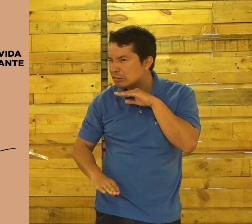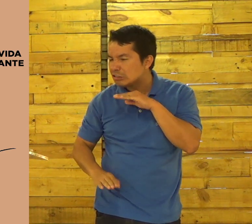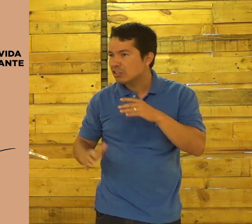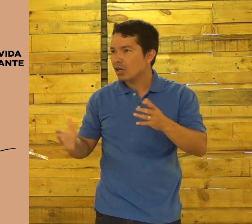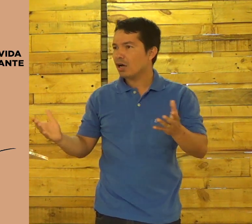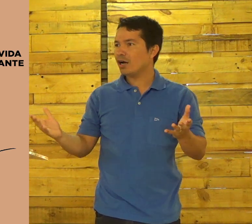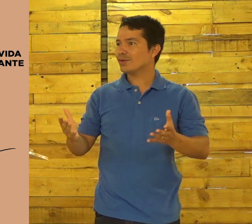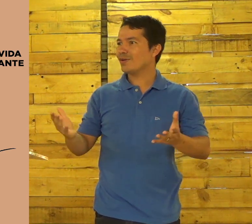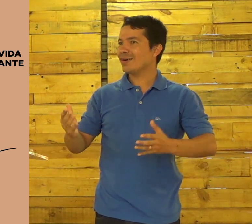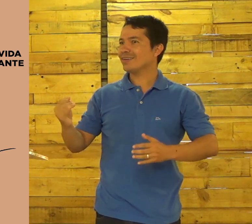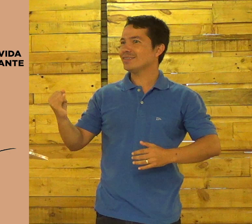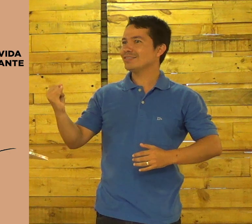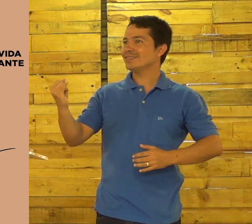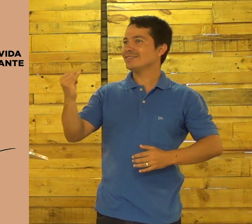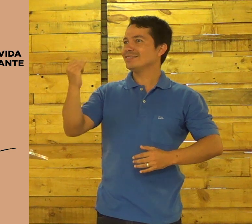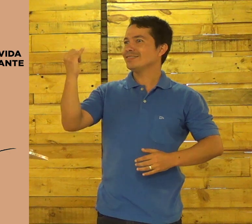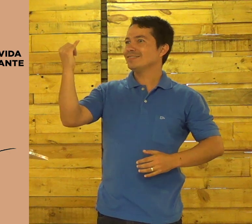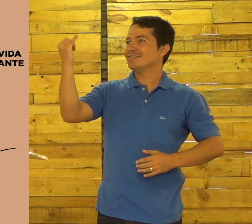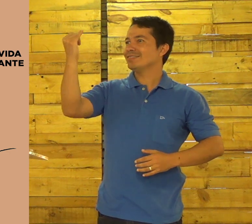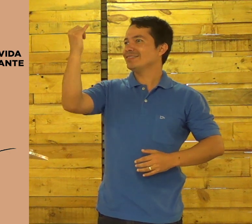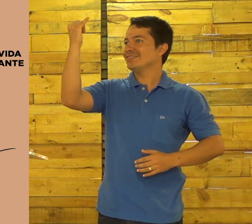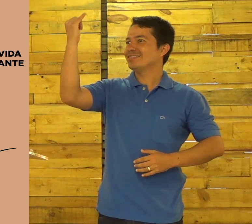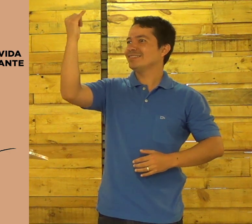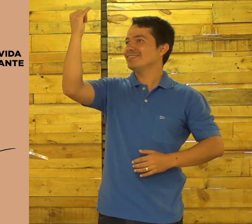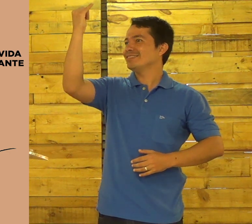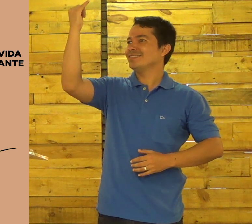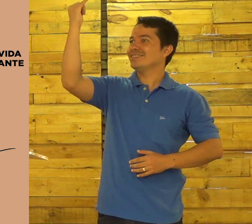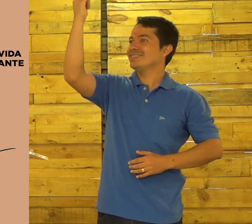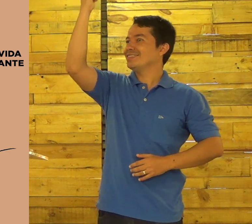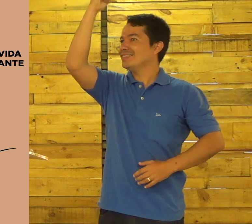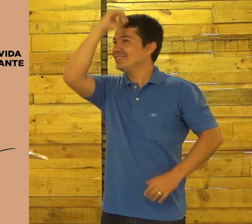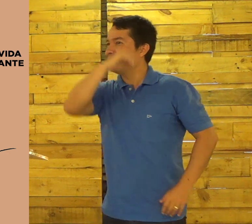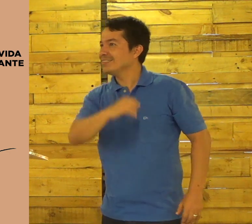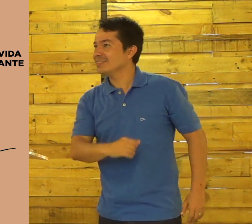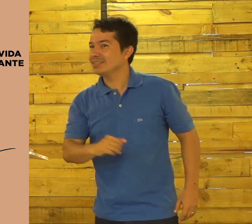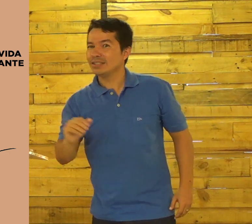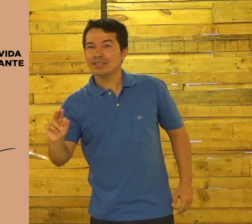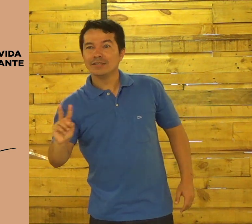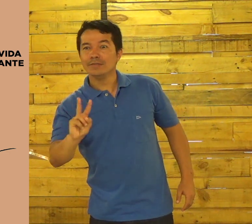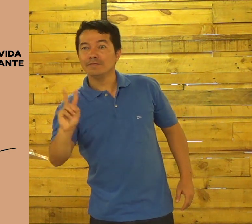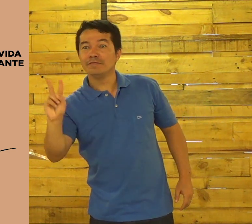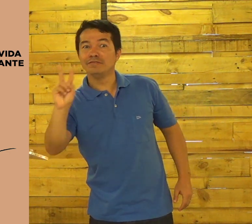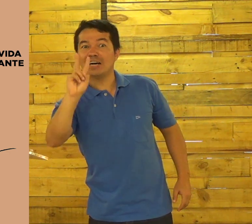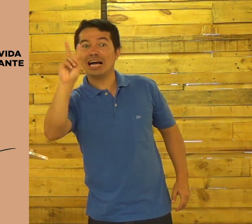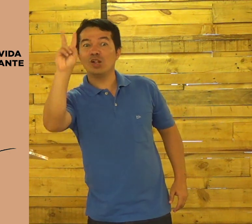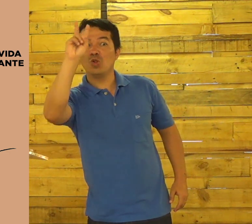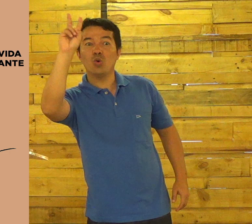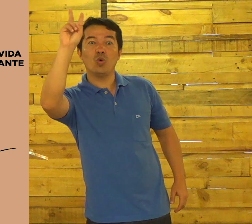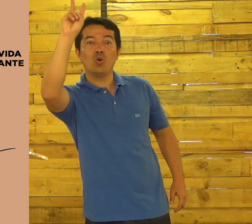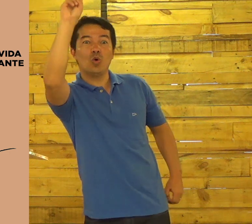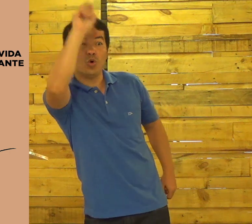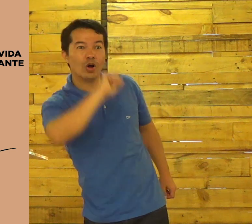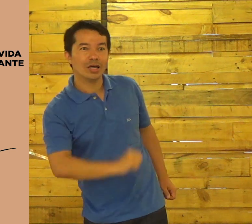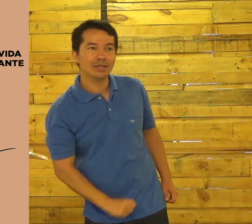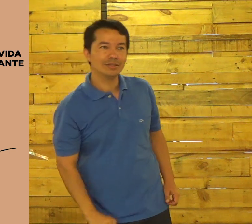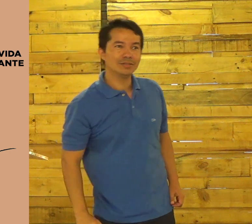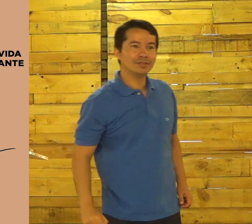Antes ele se achava inferior. Mas agora ele é uma pessoa importante como o Senhor. Ele tinha